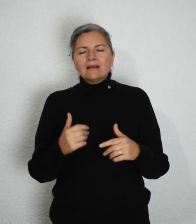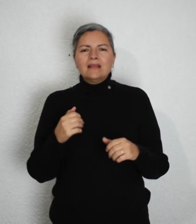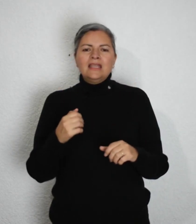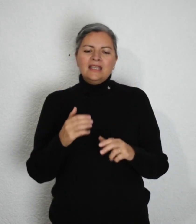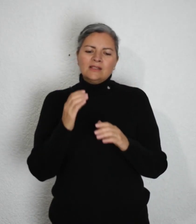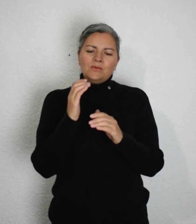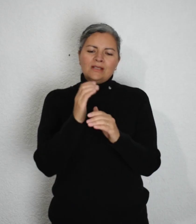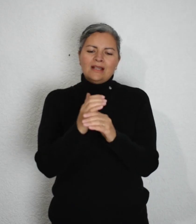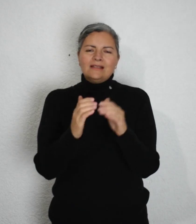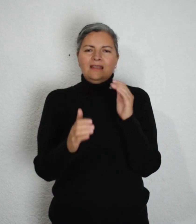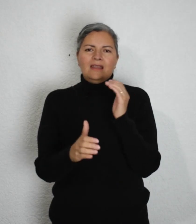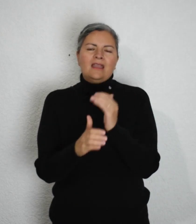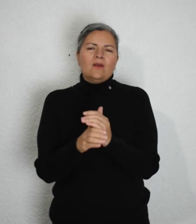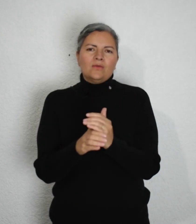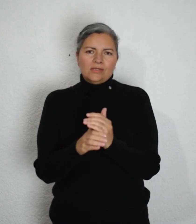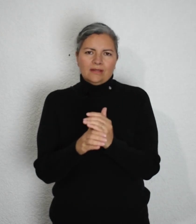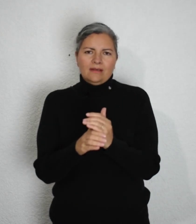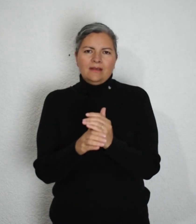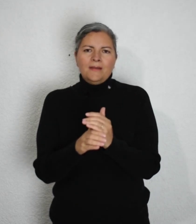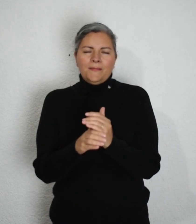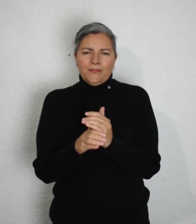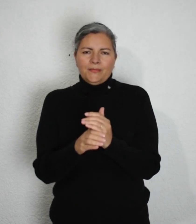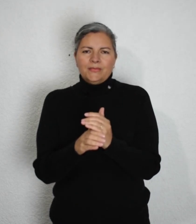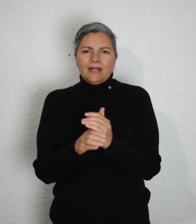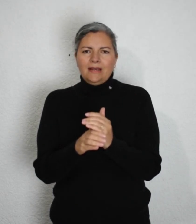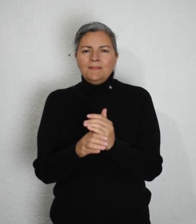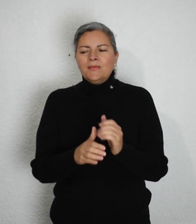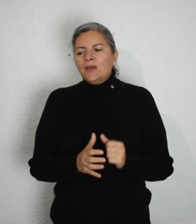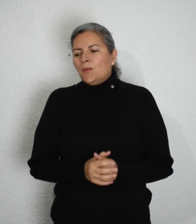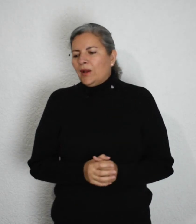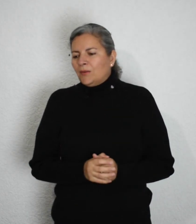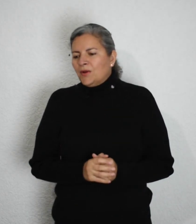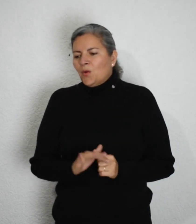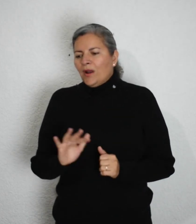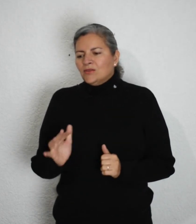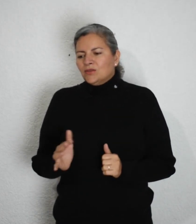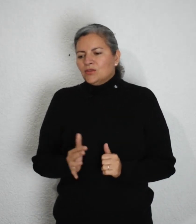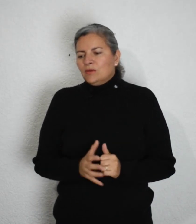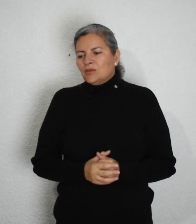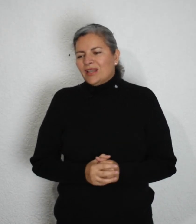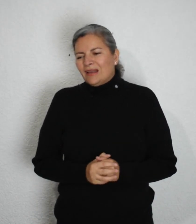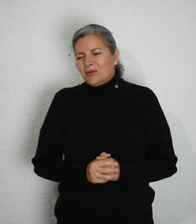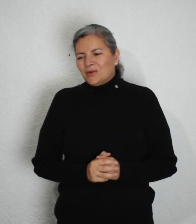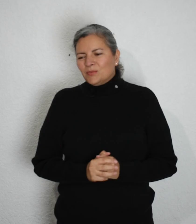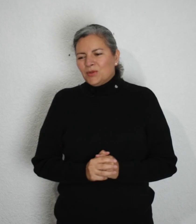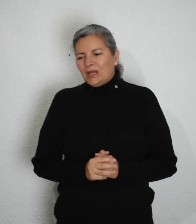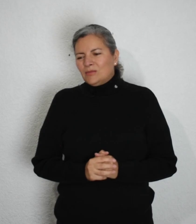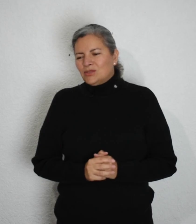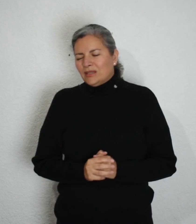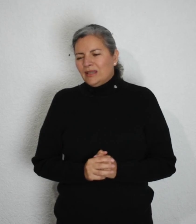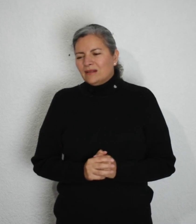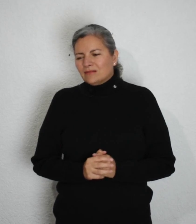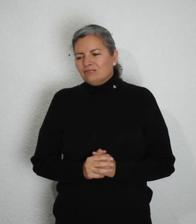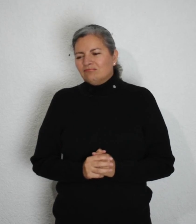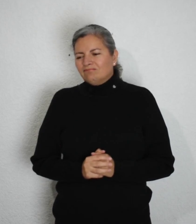y después la seña de cosa. ¿Sale? Bueno, ¿cuáles otros vimos que a lo mejor pudiéramos tener un